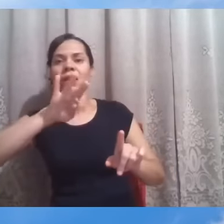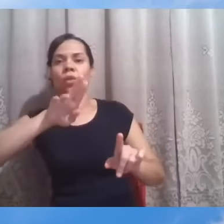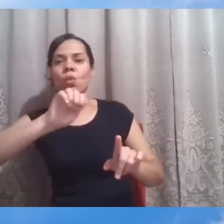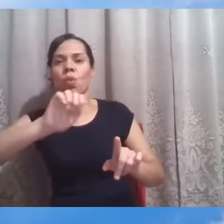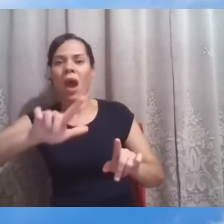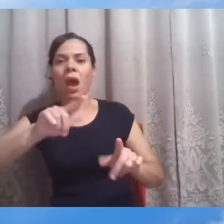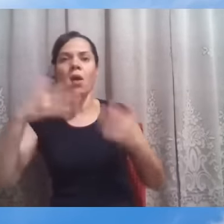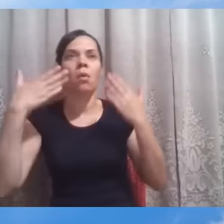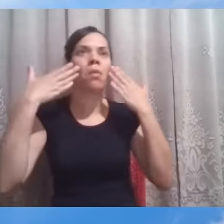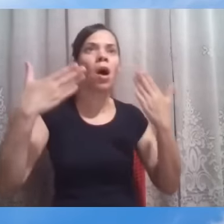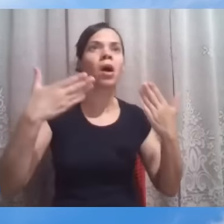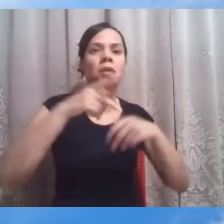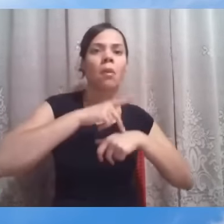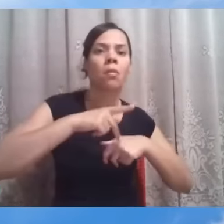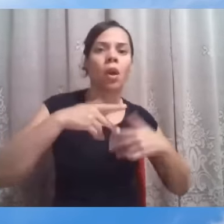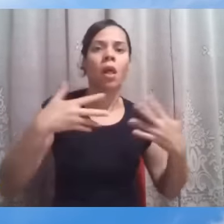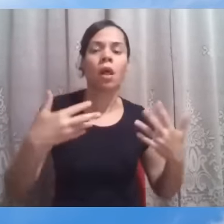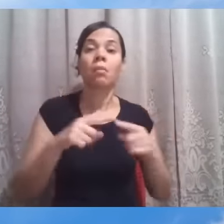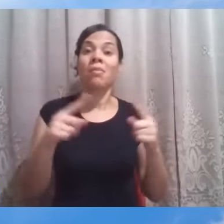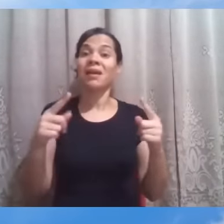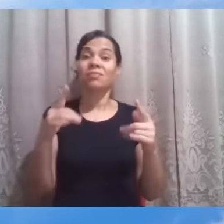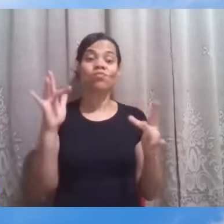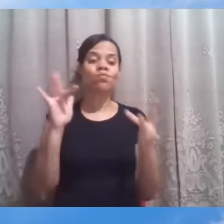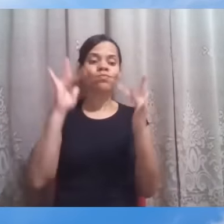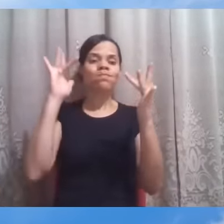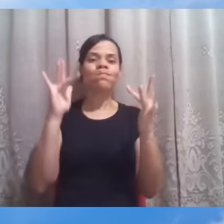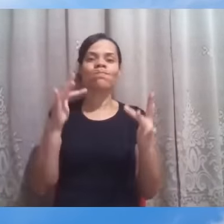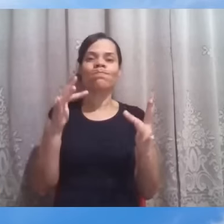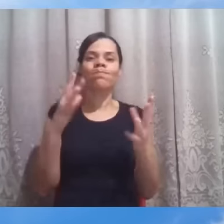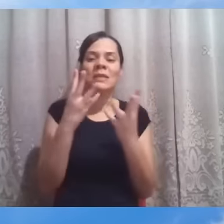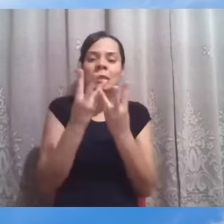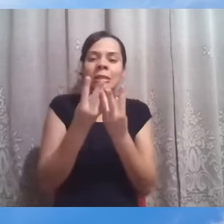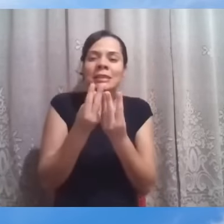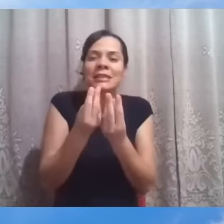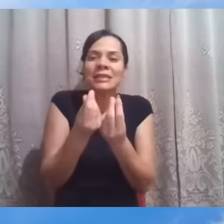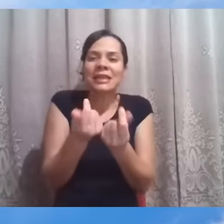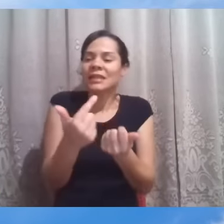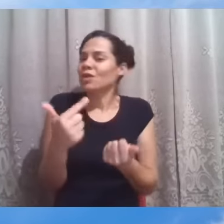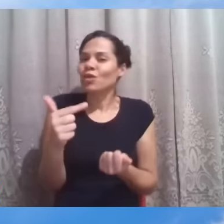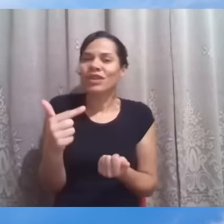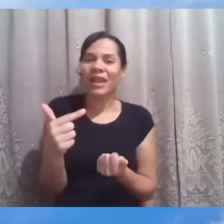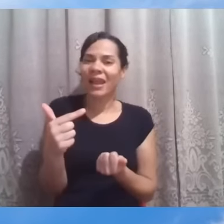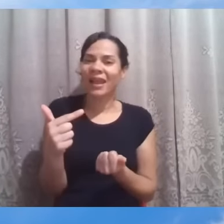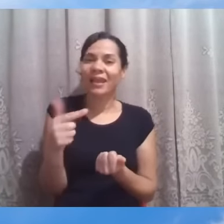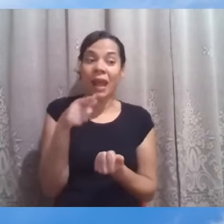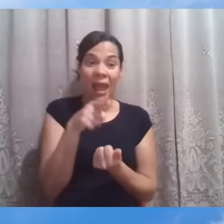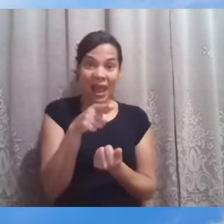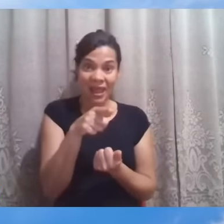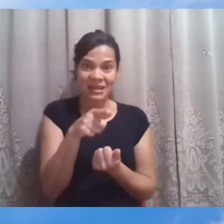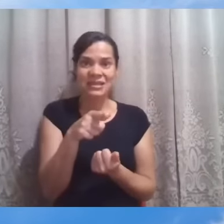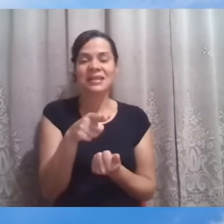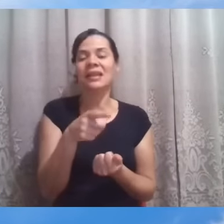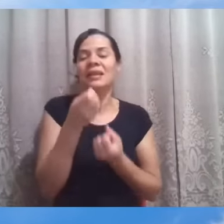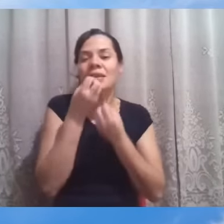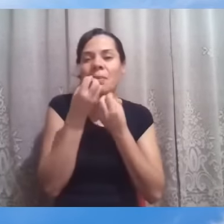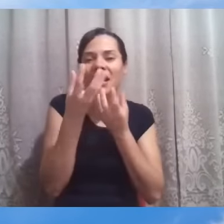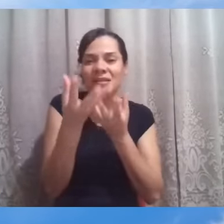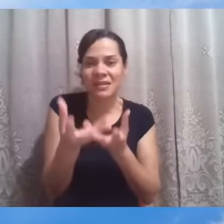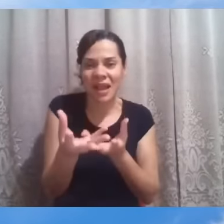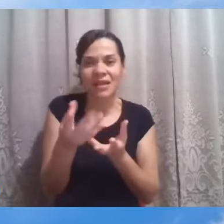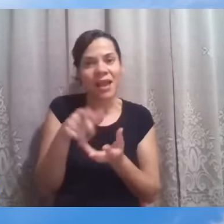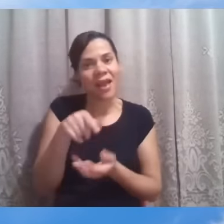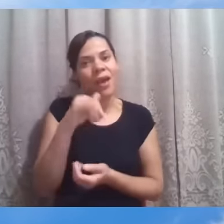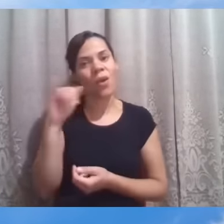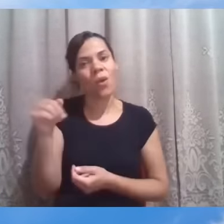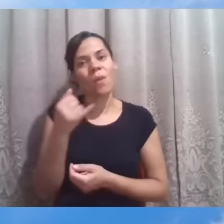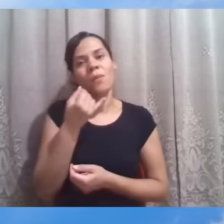em pureza exterior, mas não alcançava a essência das coisas. E essa passagem acaba sendo uma grande oportunidade que o